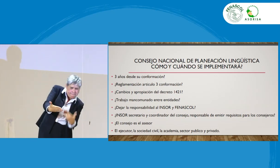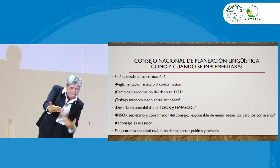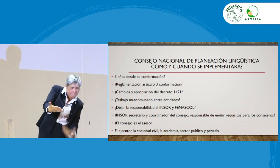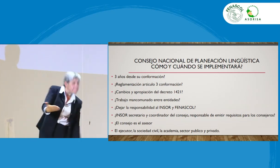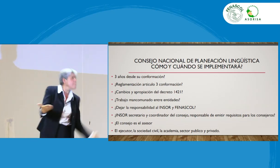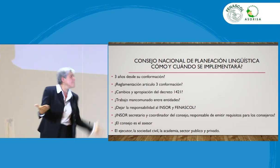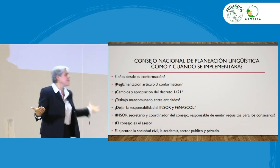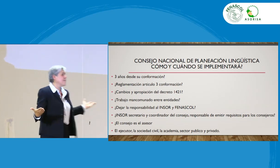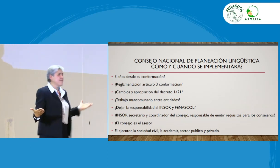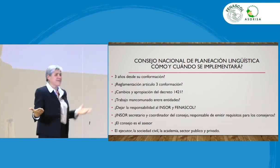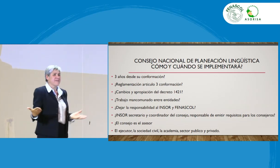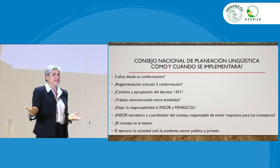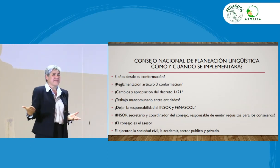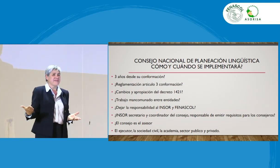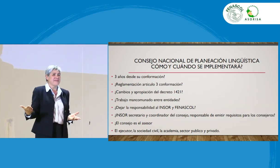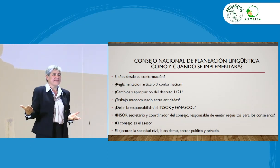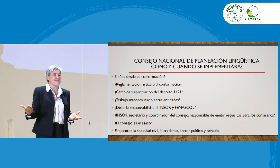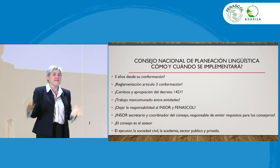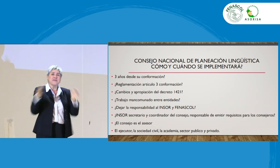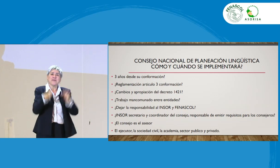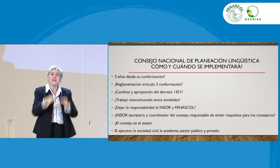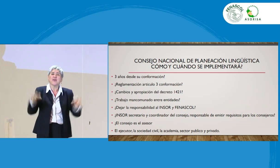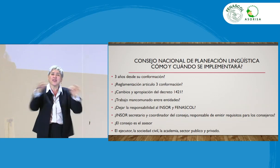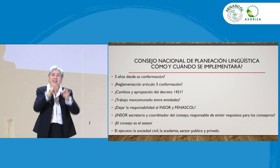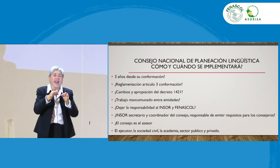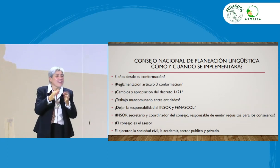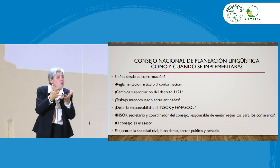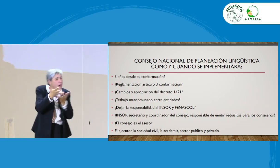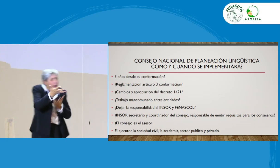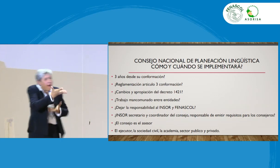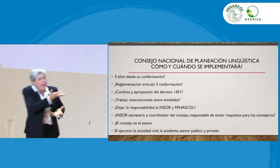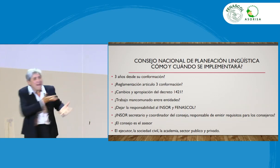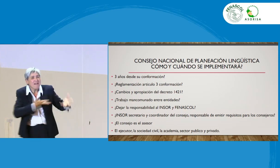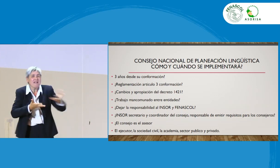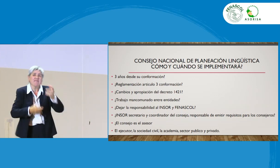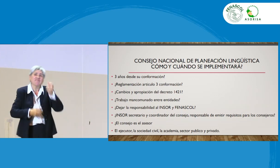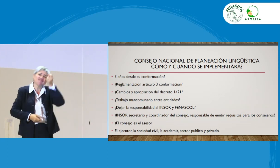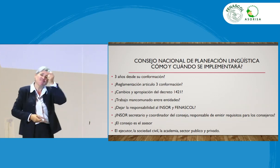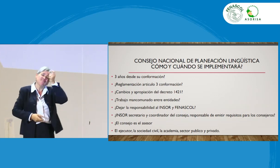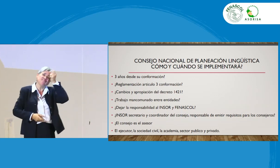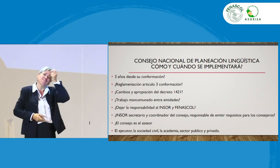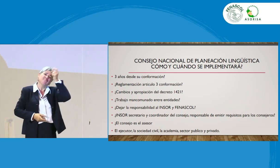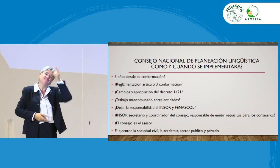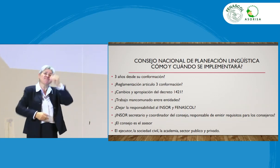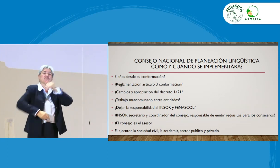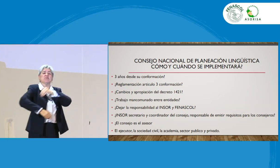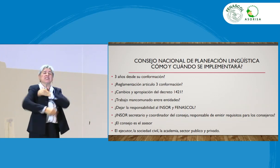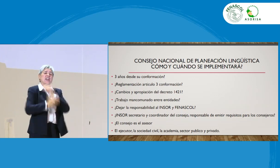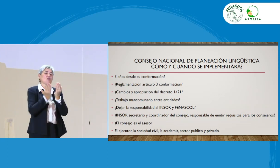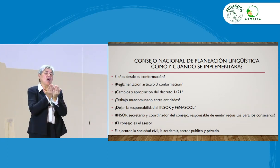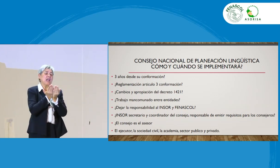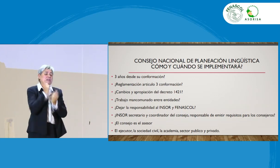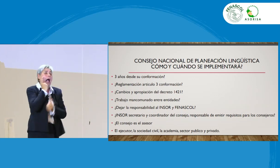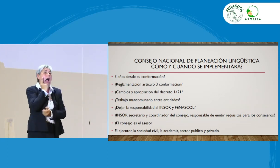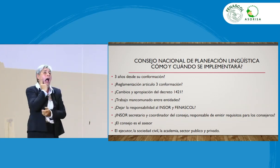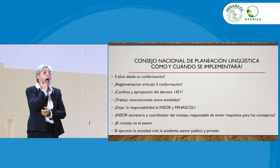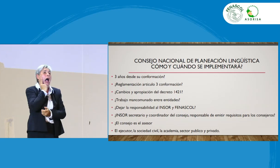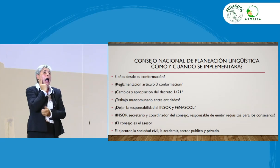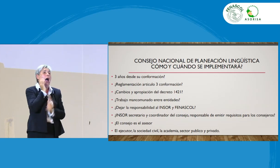pasando, entonces, es importante que nosotros hablemos, y tengamos esta comprensión, que es el Ministerio, y comprender qué es lo que